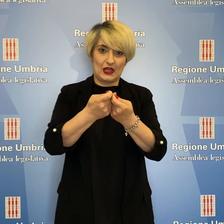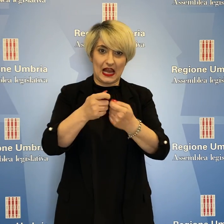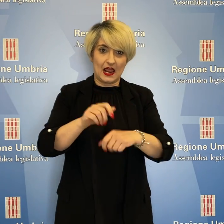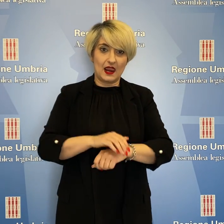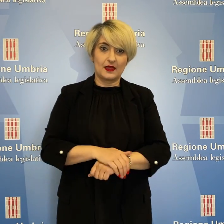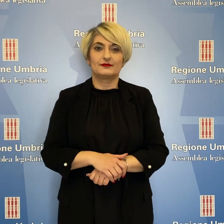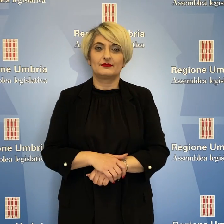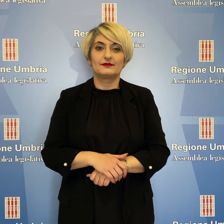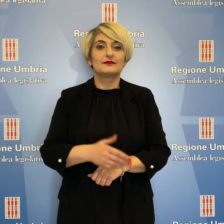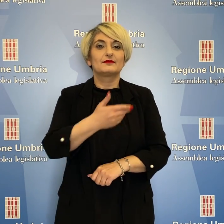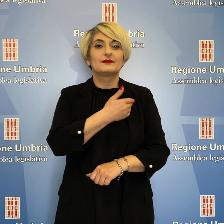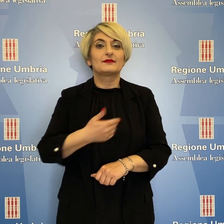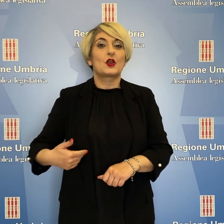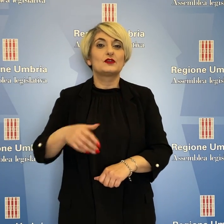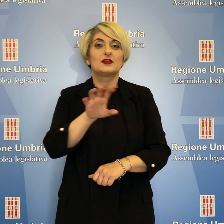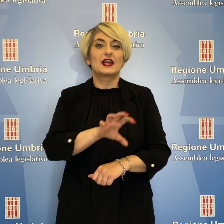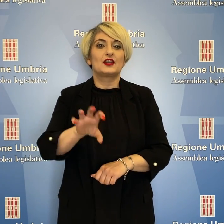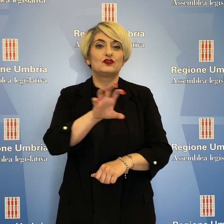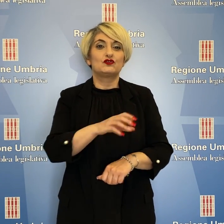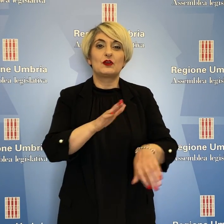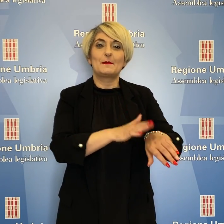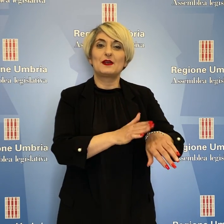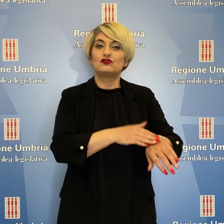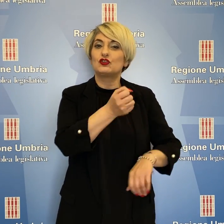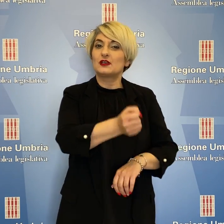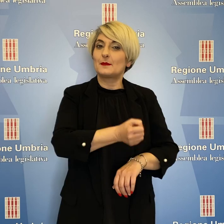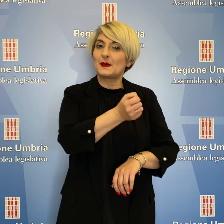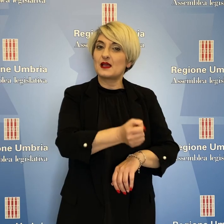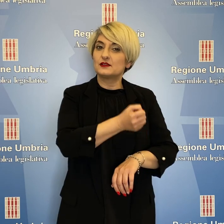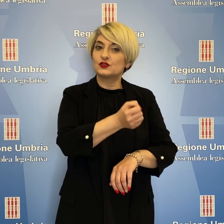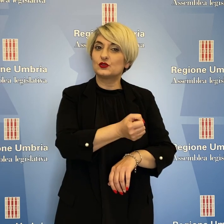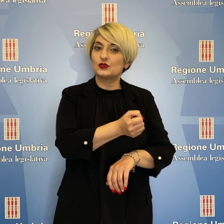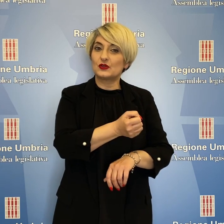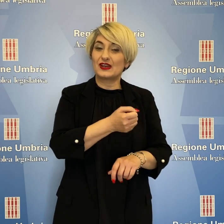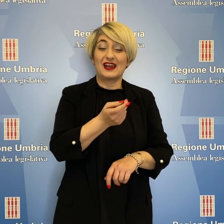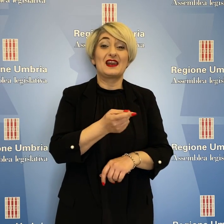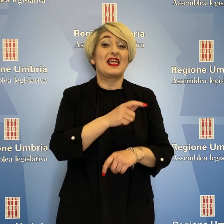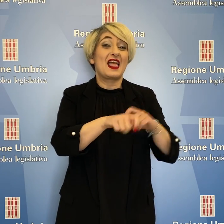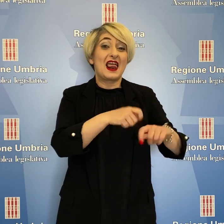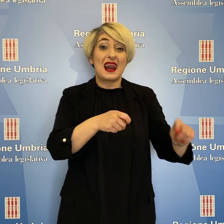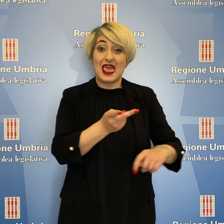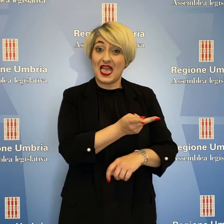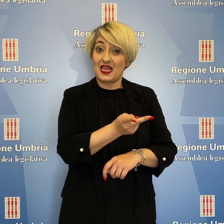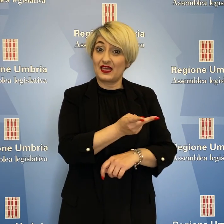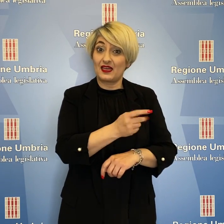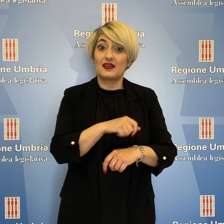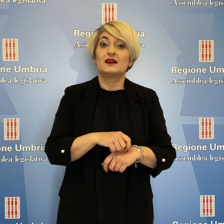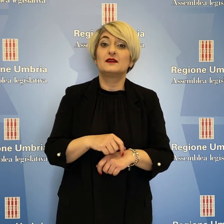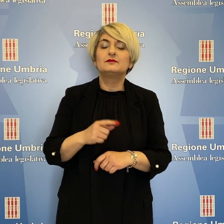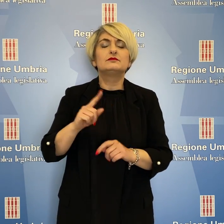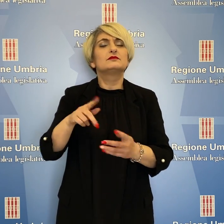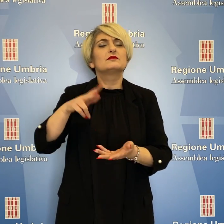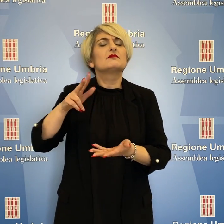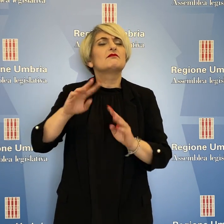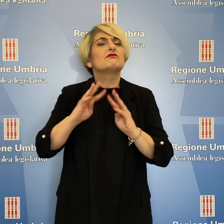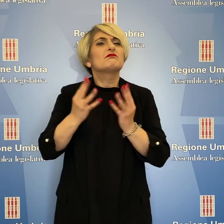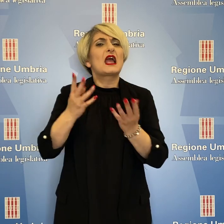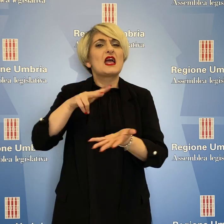I consiglieri regionali Valerio Mancini e Stefano Pastorelli della Lega hanno interrogato l'esecutivo di Palazzo Donini per